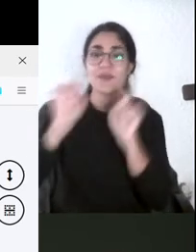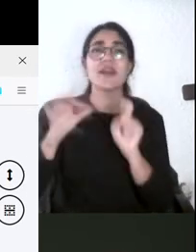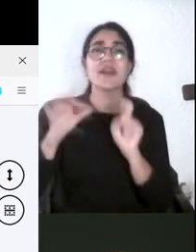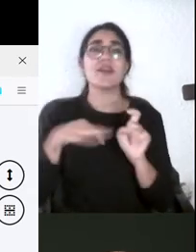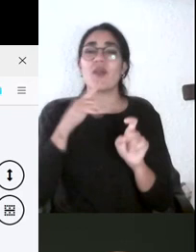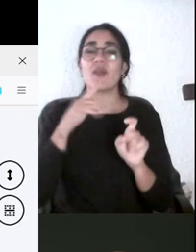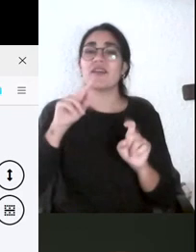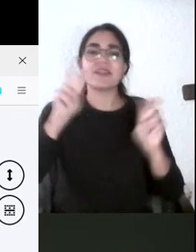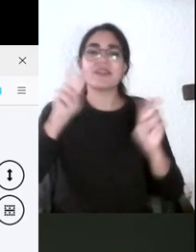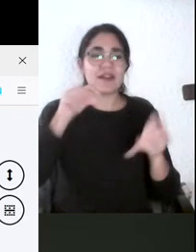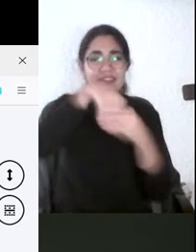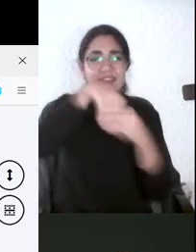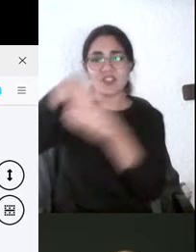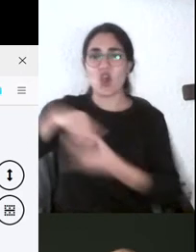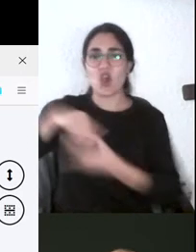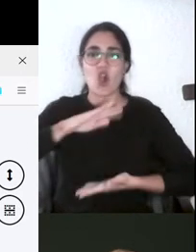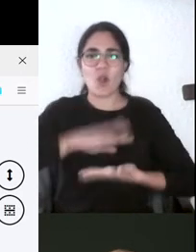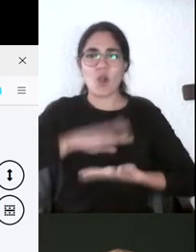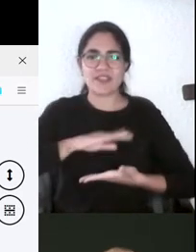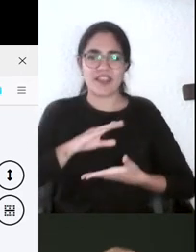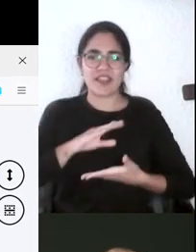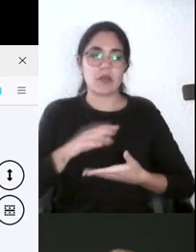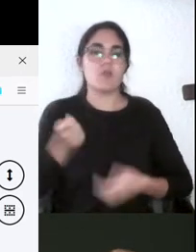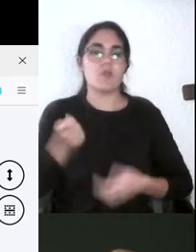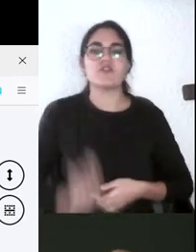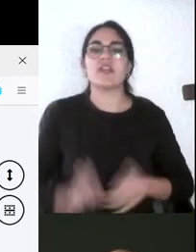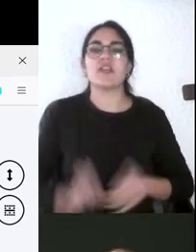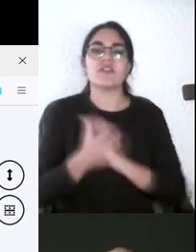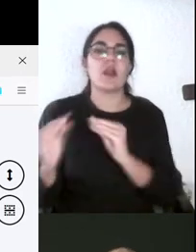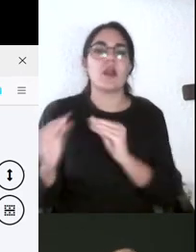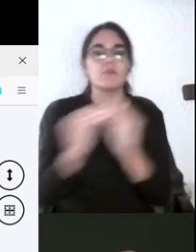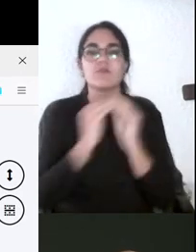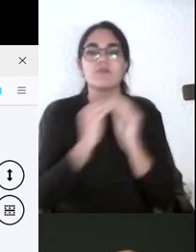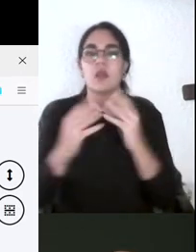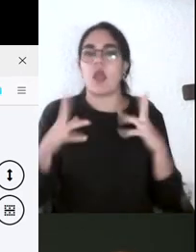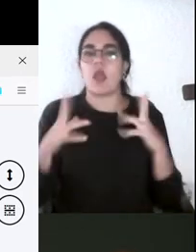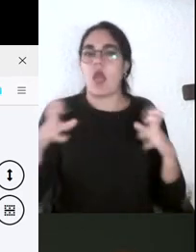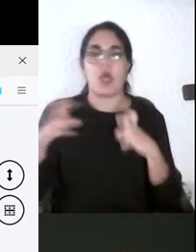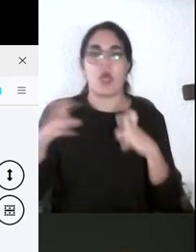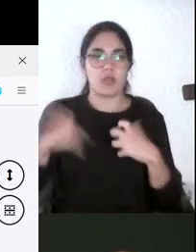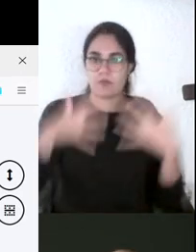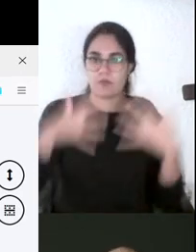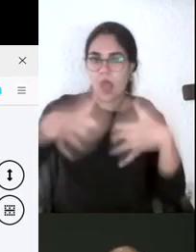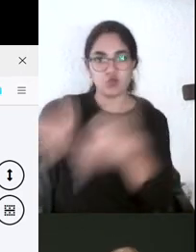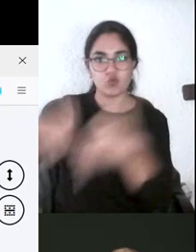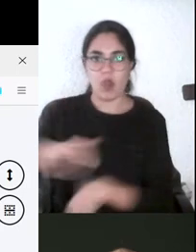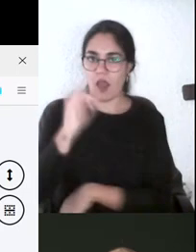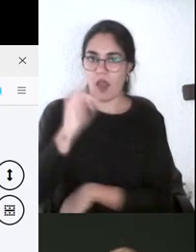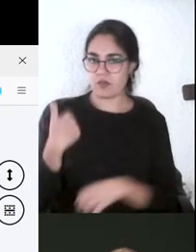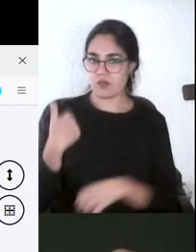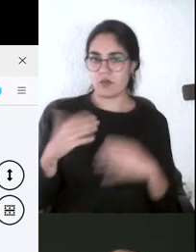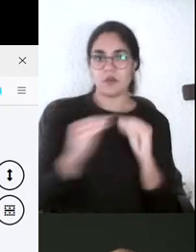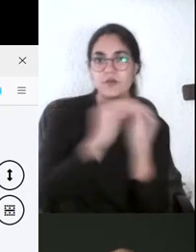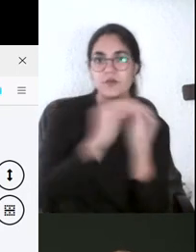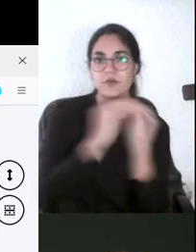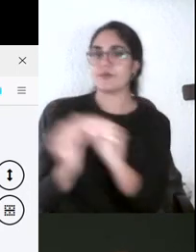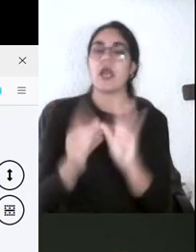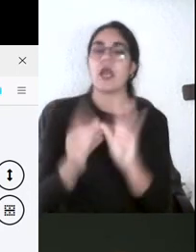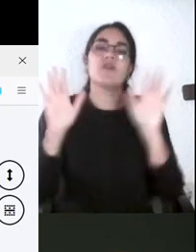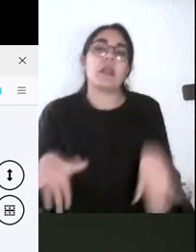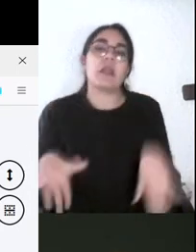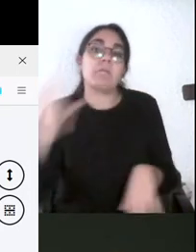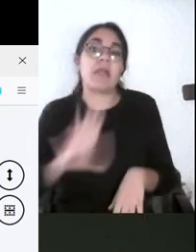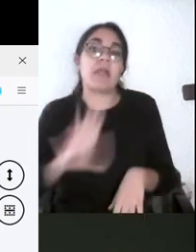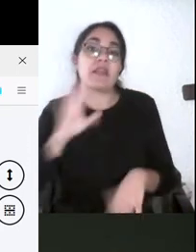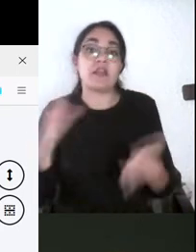profesionales que están súper estandarizadas nos vienen a evaluar paneles externos pero no sé de calidad que se supone que pueden evaluar todo lo